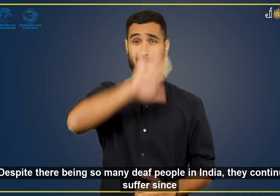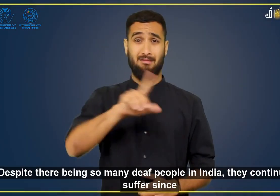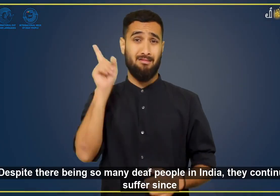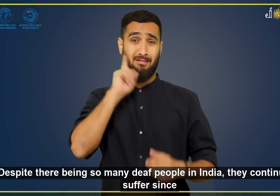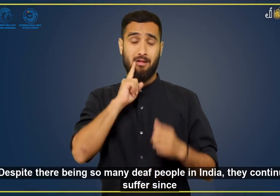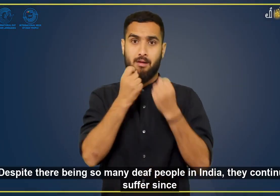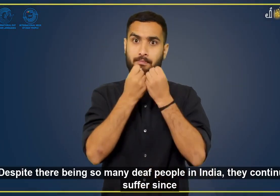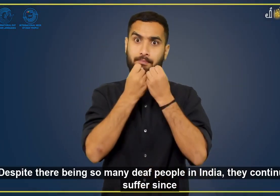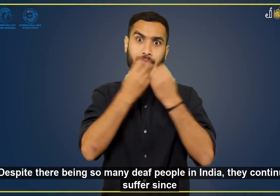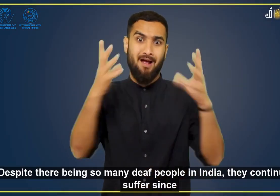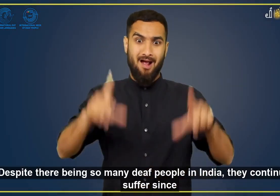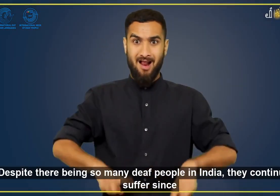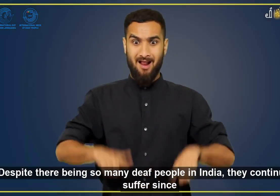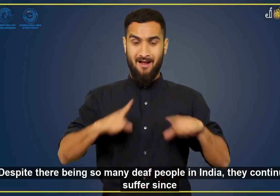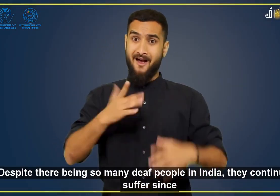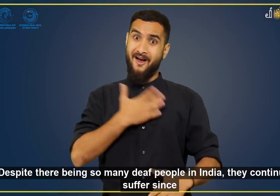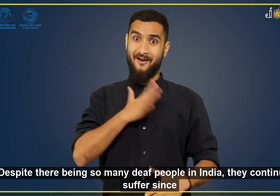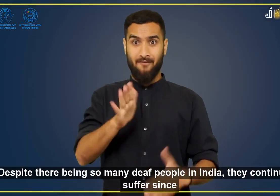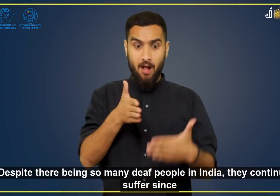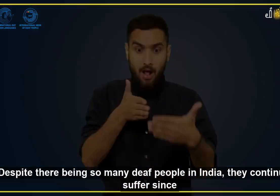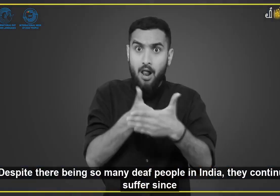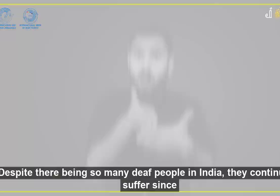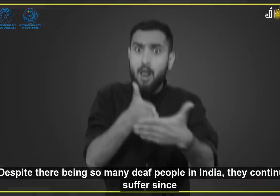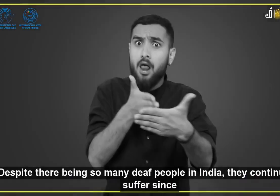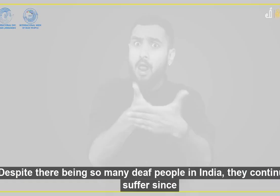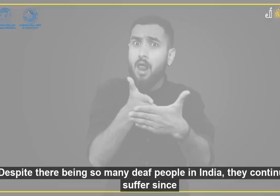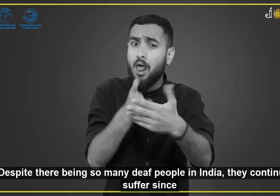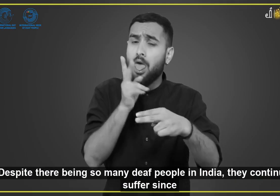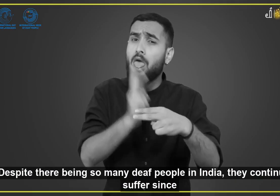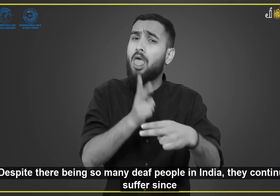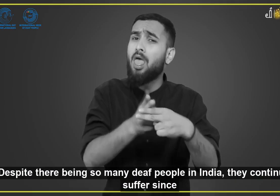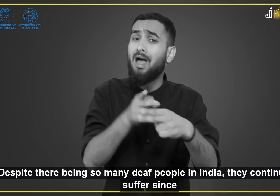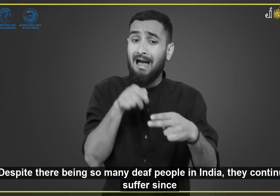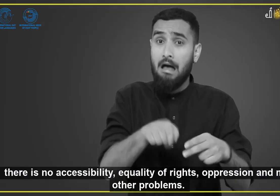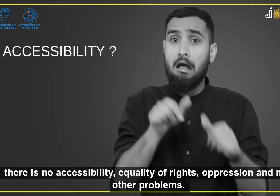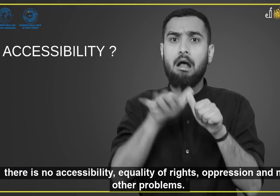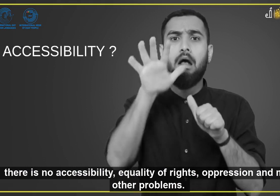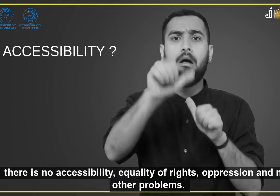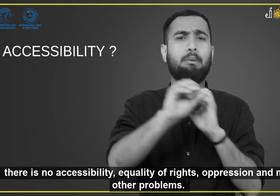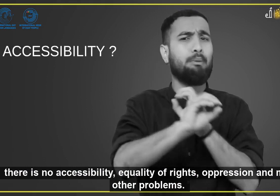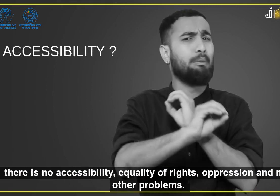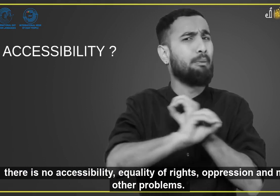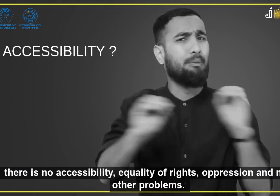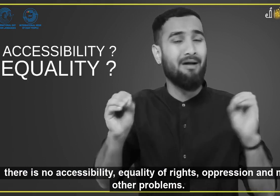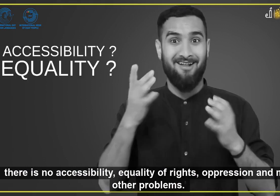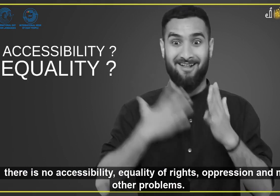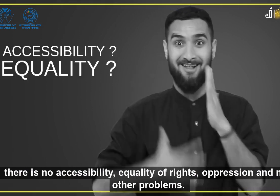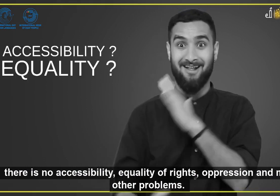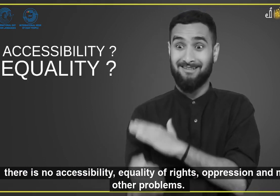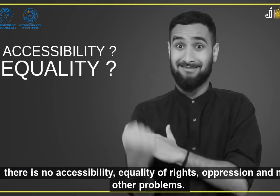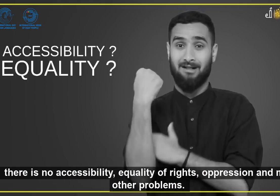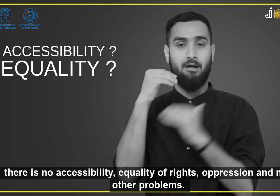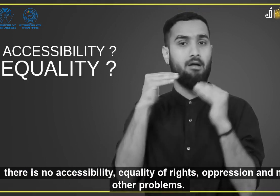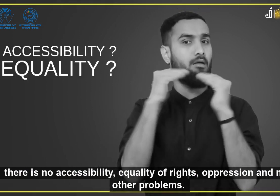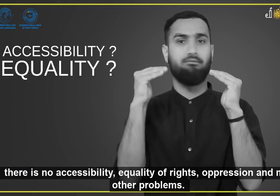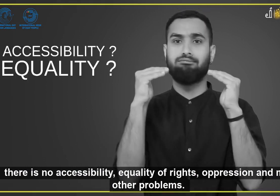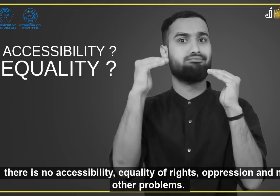हमारे भारत में बहुत सारे बधिर लोग रहते हैं लेकिन उसके बावजूद भी उन्हें बहुत सारी मुसीबिवत्तों का सामना करना पड़ता है